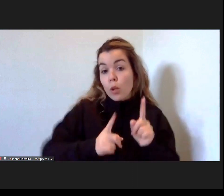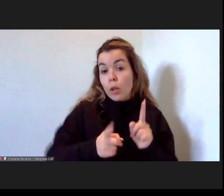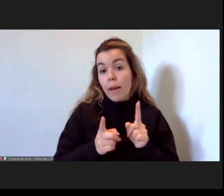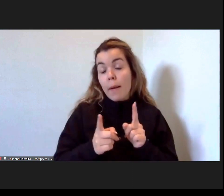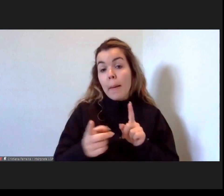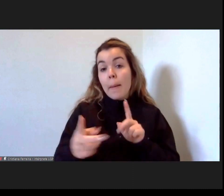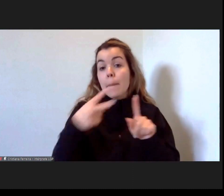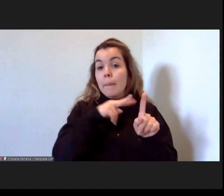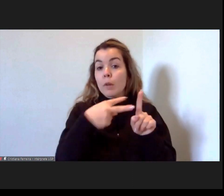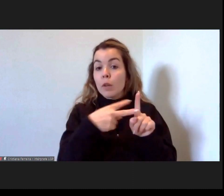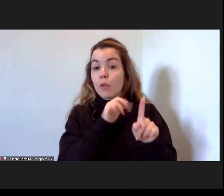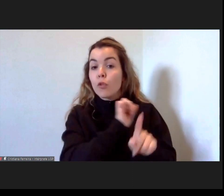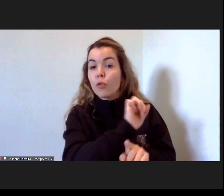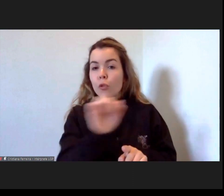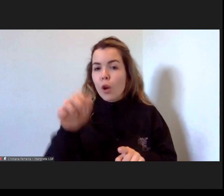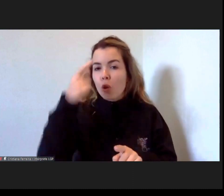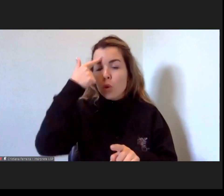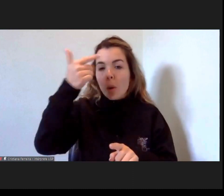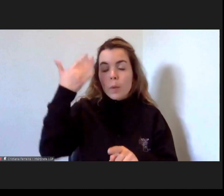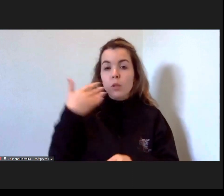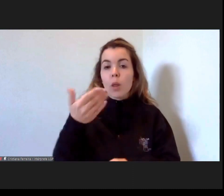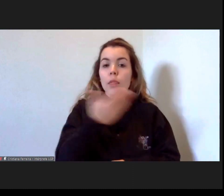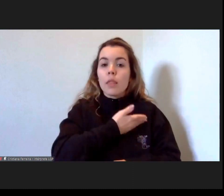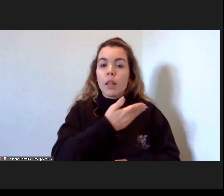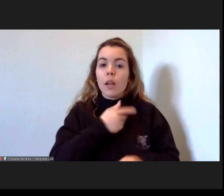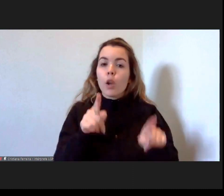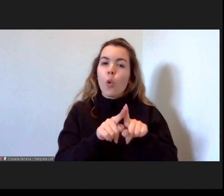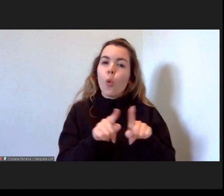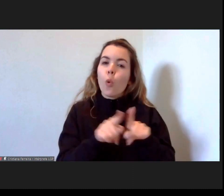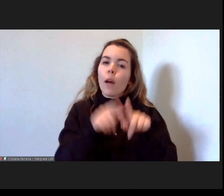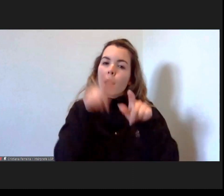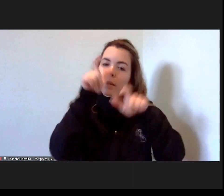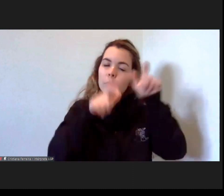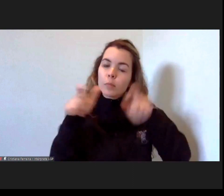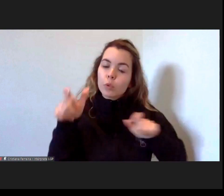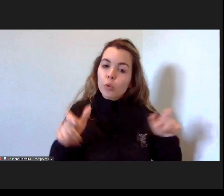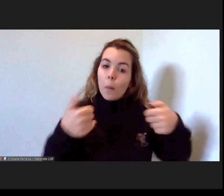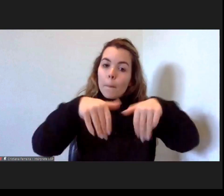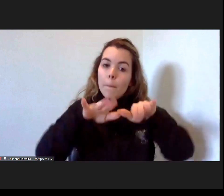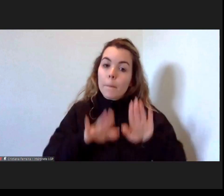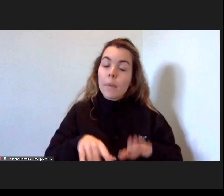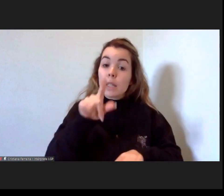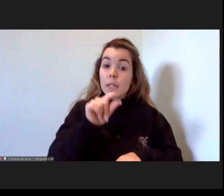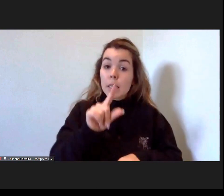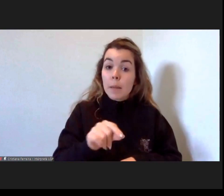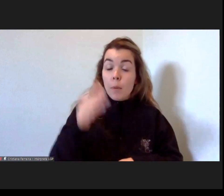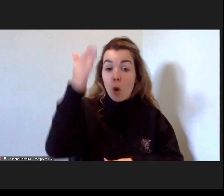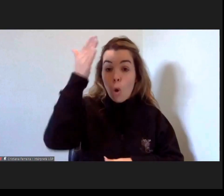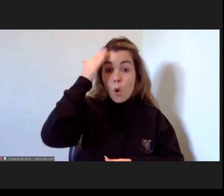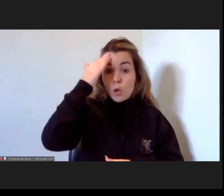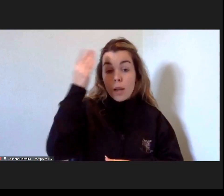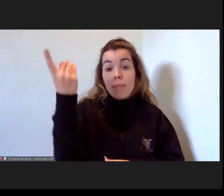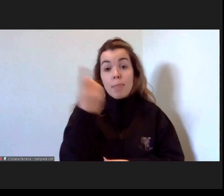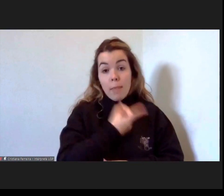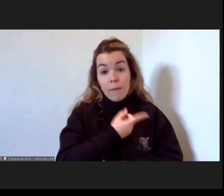perceção e a compreensão dos seus direitos enquanto cidadãos mas também conscientes dos seus deveres